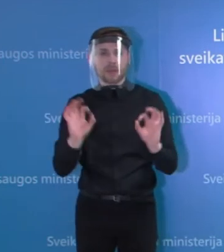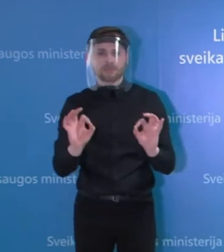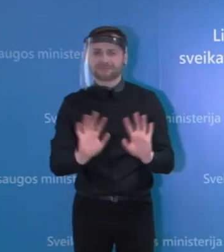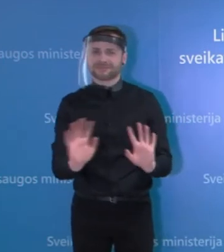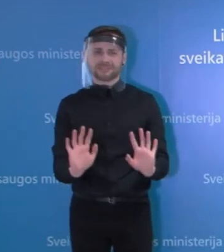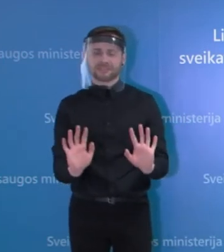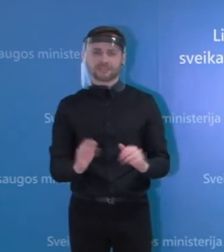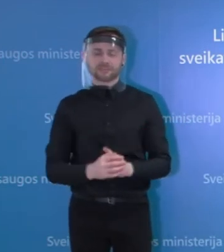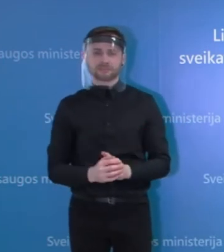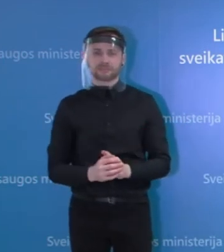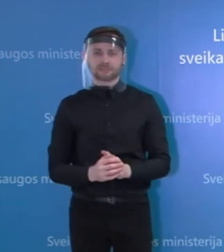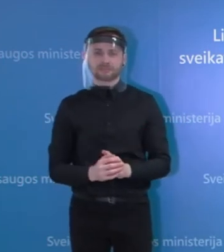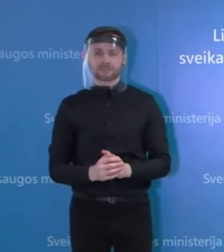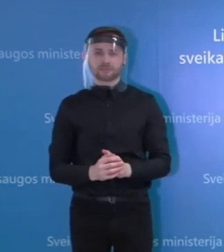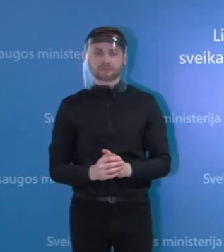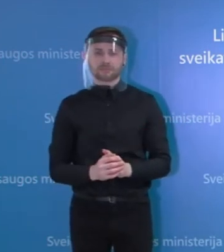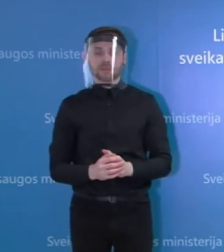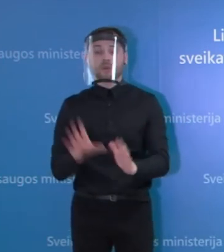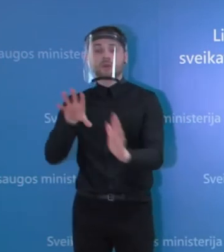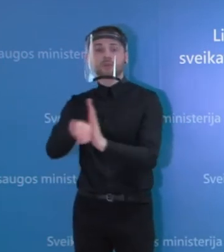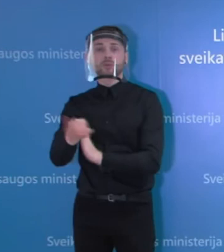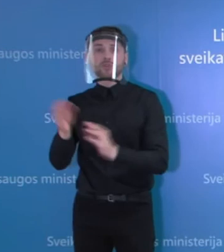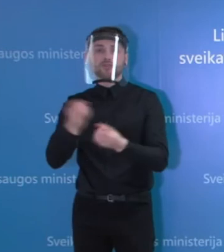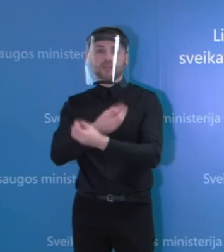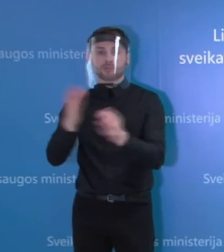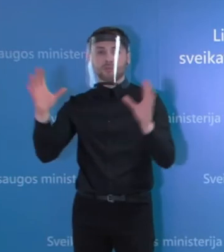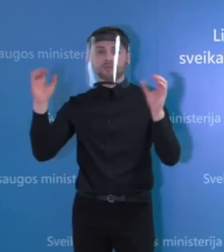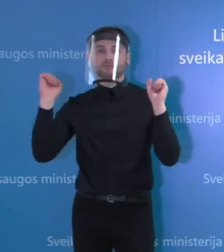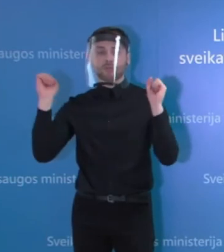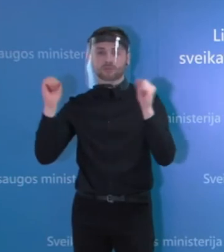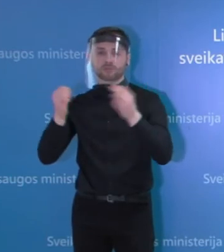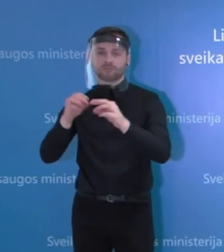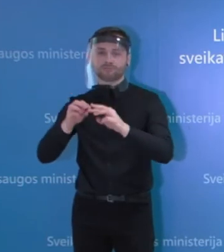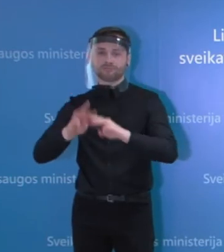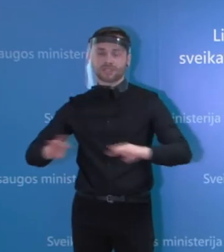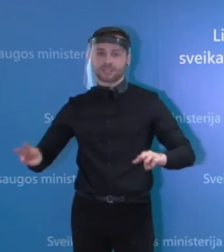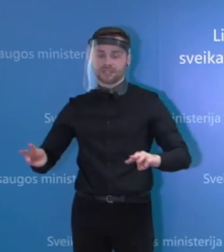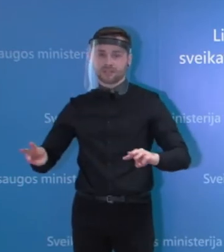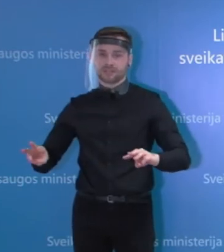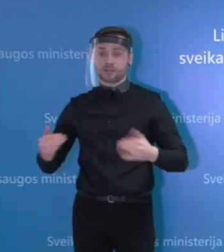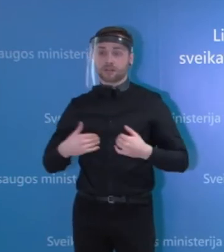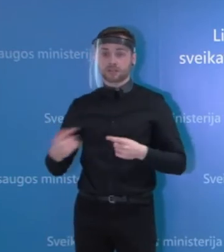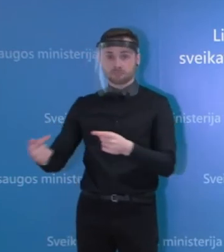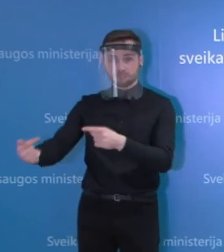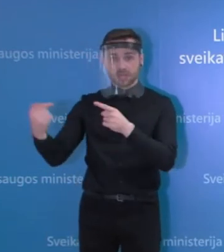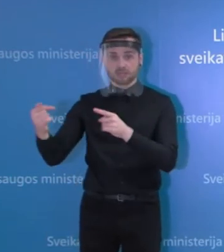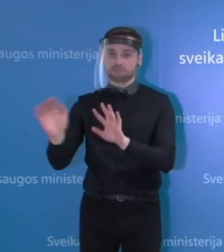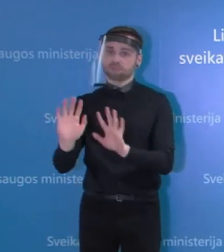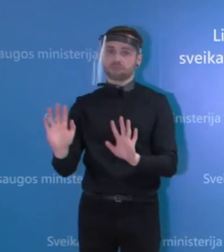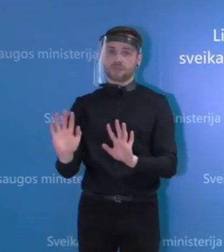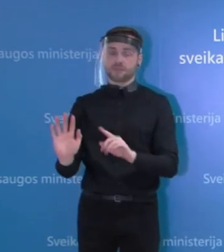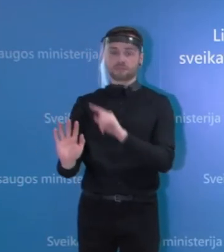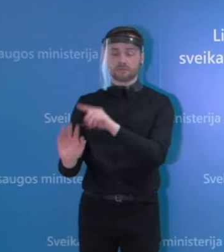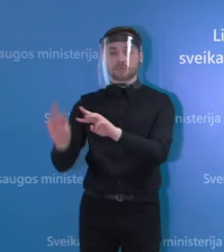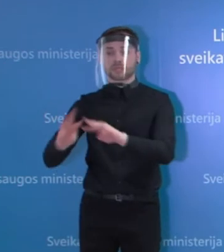skaisti įgėjas arba pavaldumas yra švietimo mokslo ir sporto ministerijai. Tai tikrai aš neturiu nieko prieš kolegas iš